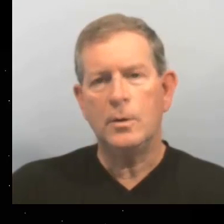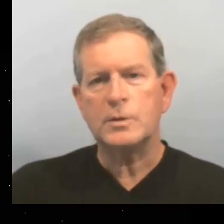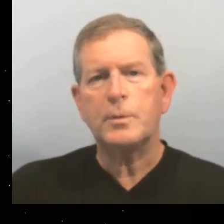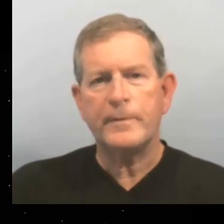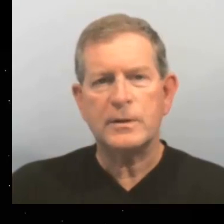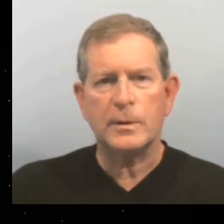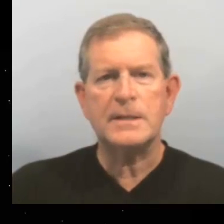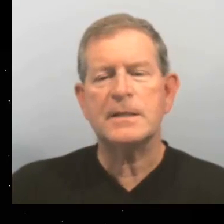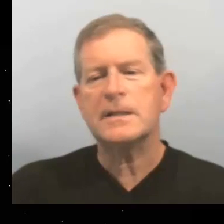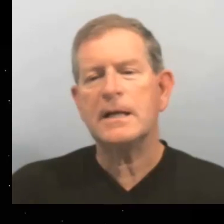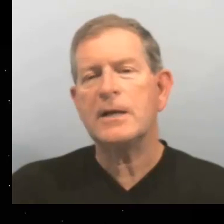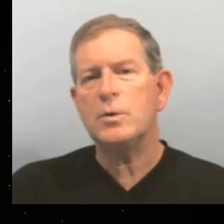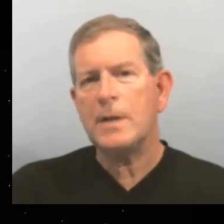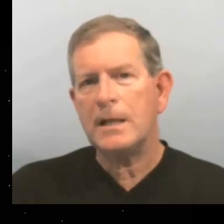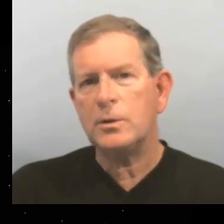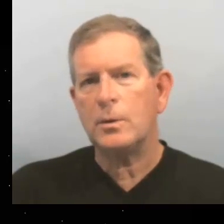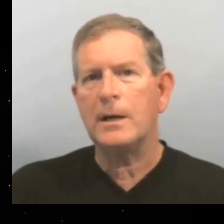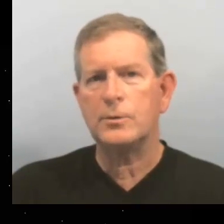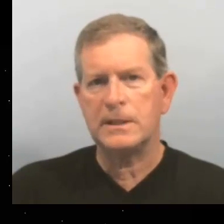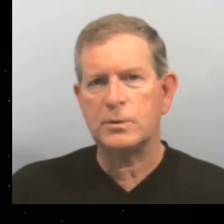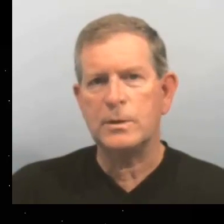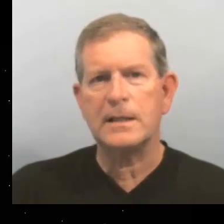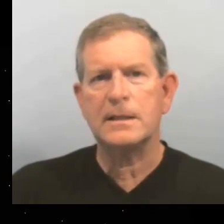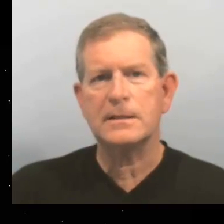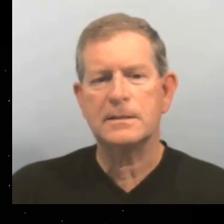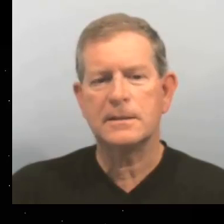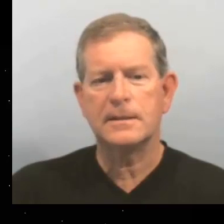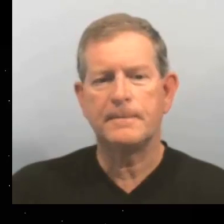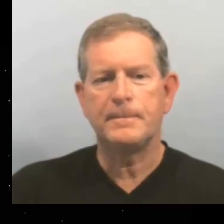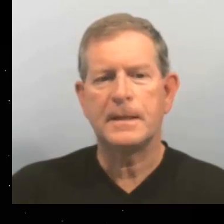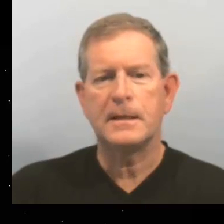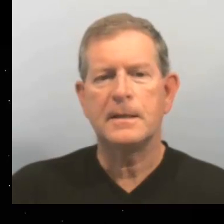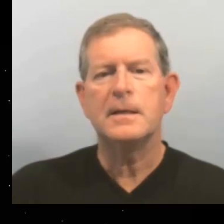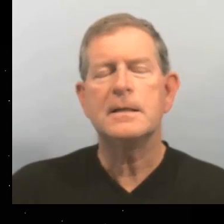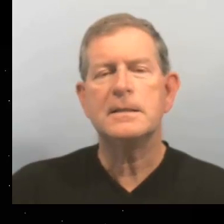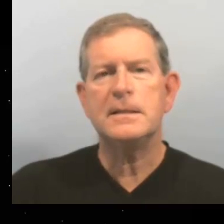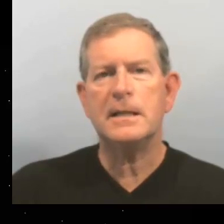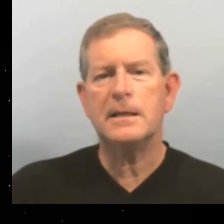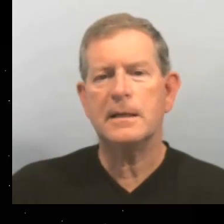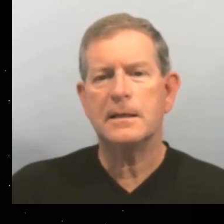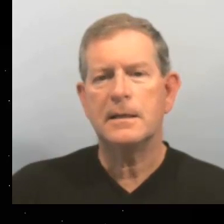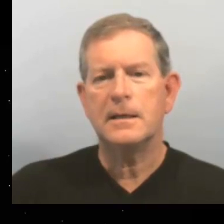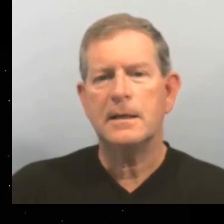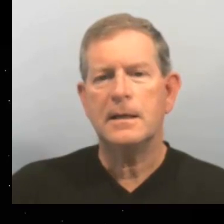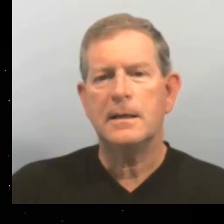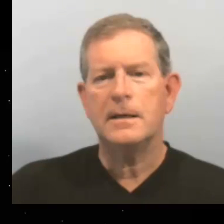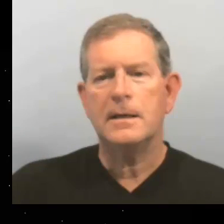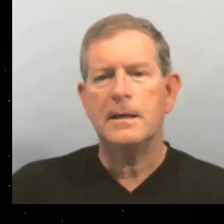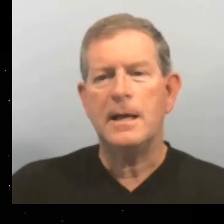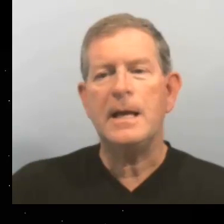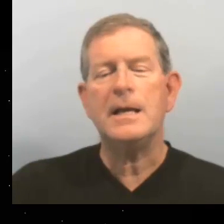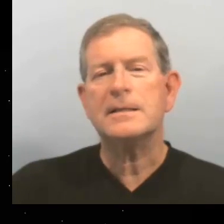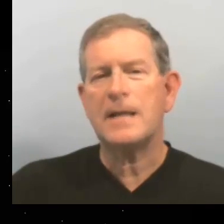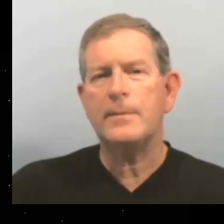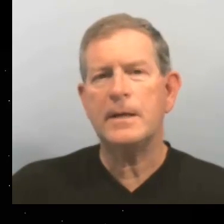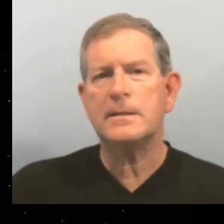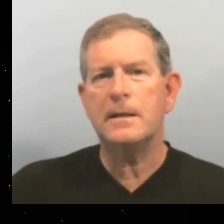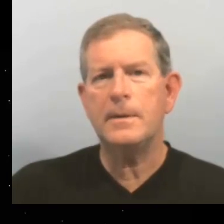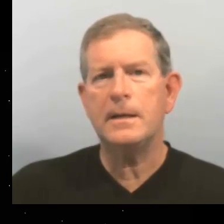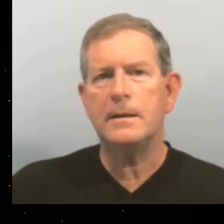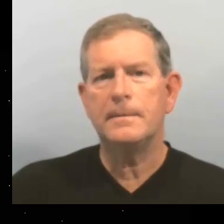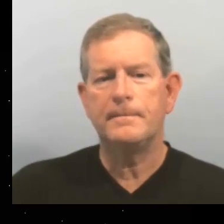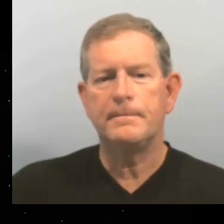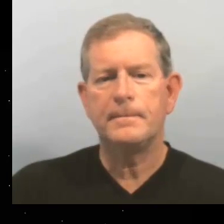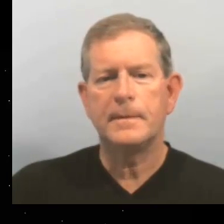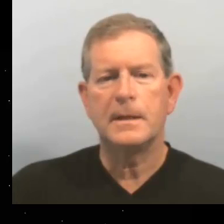Los profesores están ayudando a los estudiantes. 7. Ella sabe